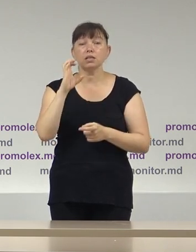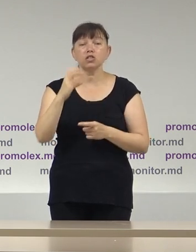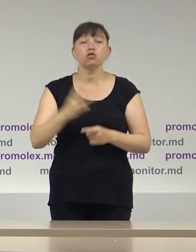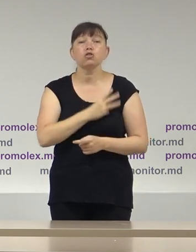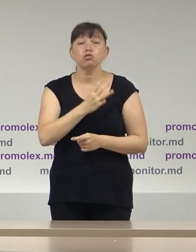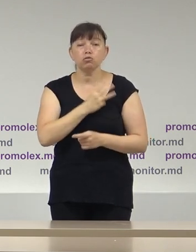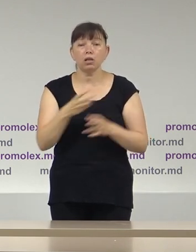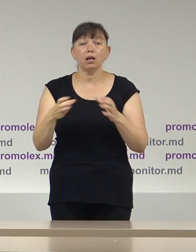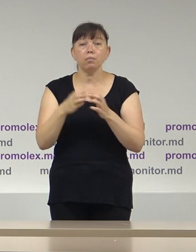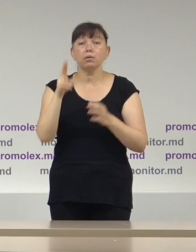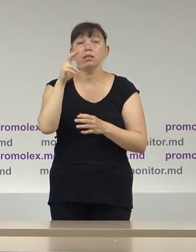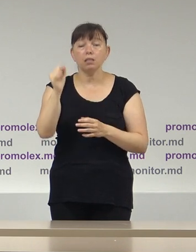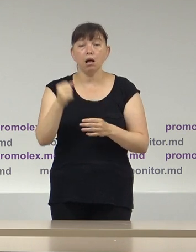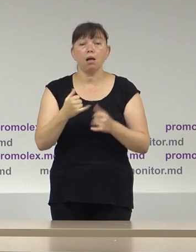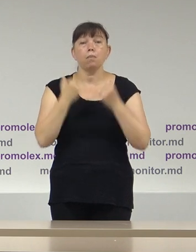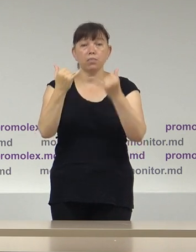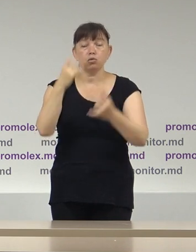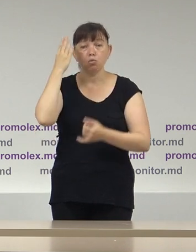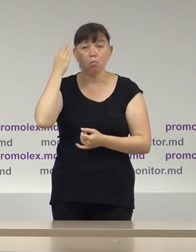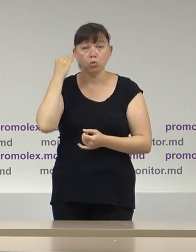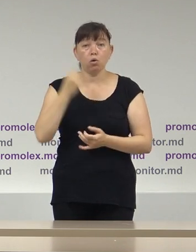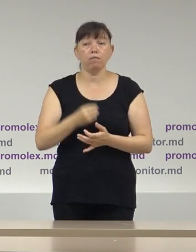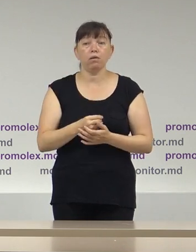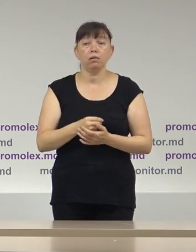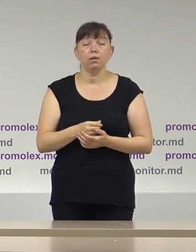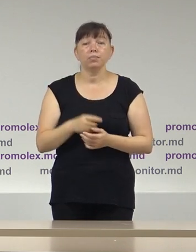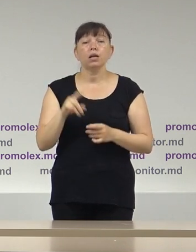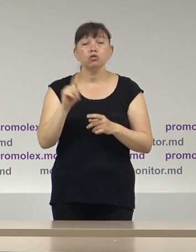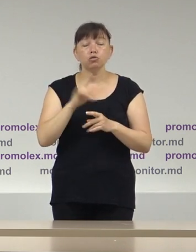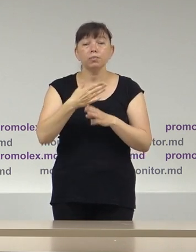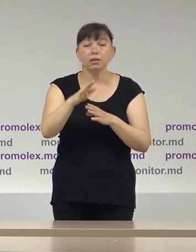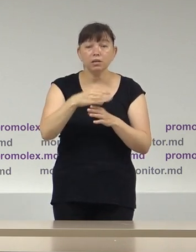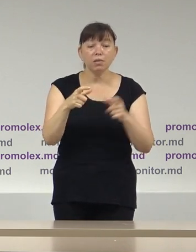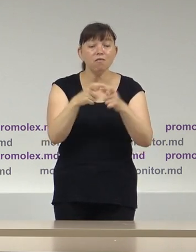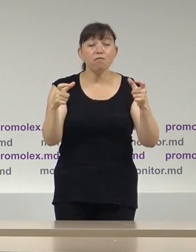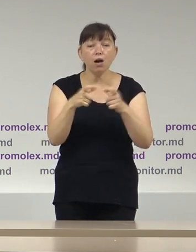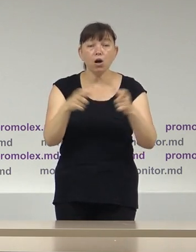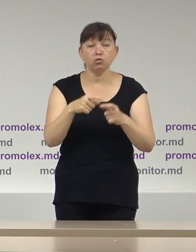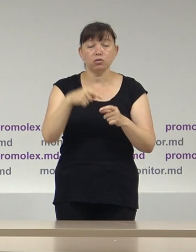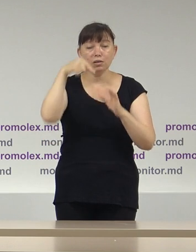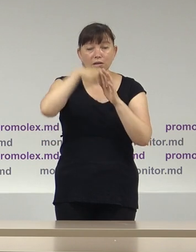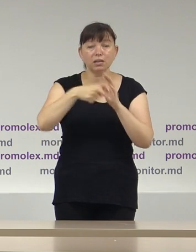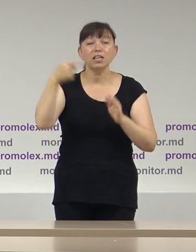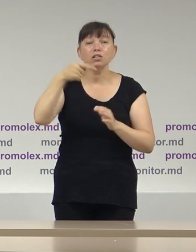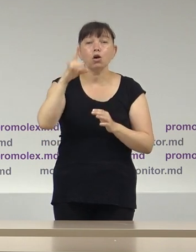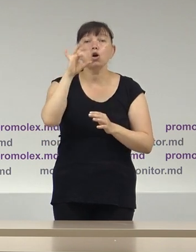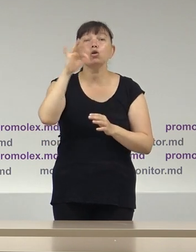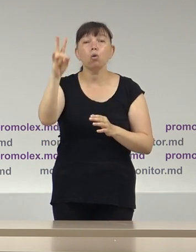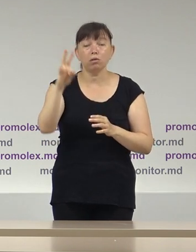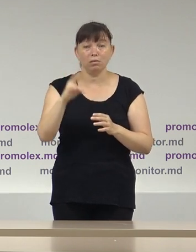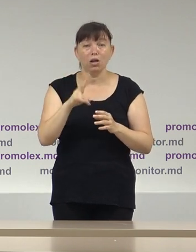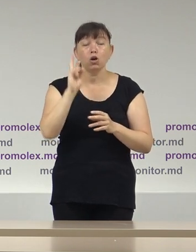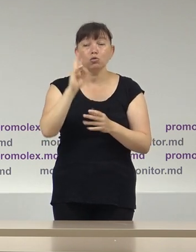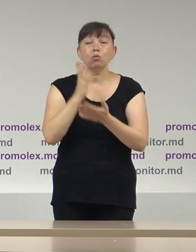echipei Dar pentru Moldova de a repartiza vouchere gratis în valoare de 1.000 de rubli pentru cetățenii Republicii